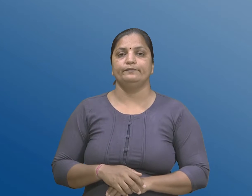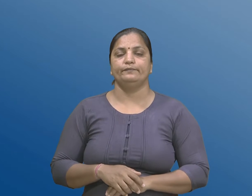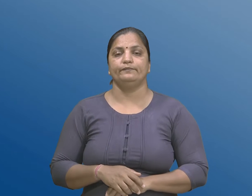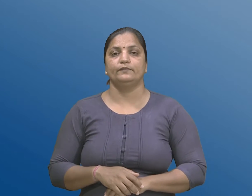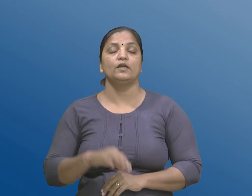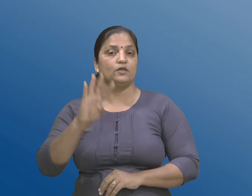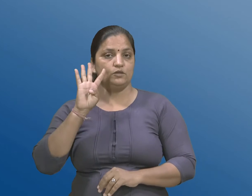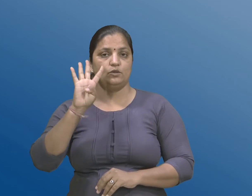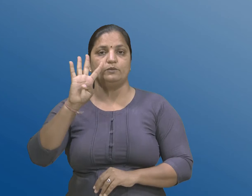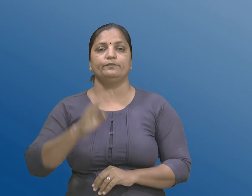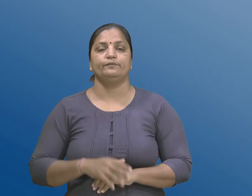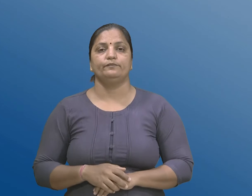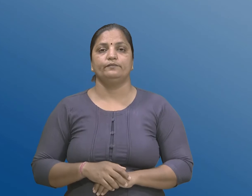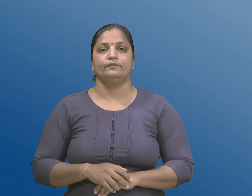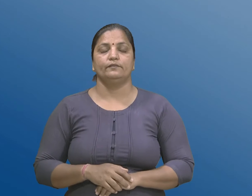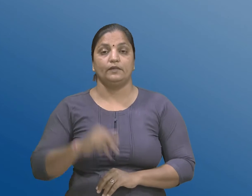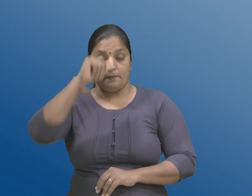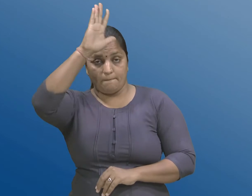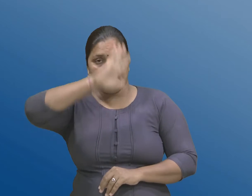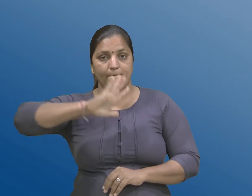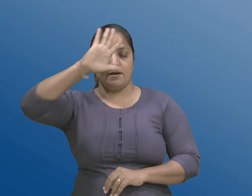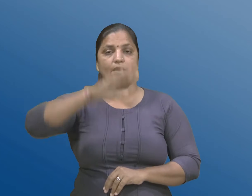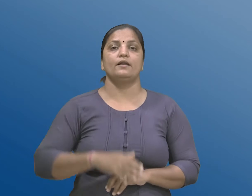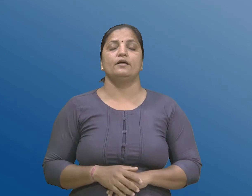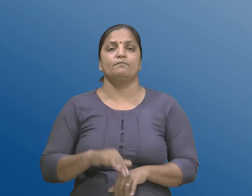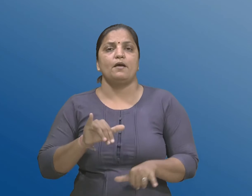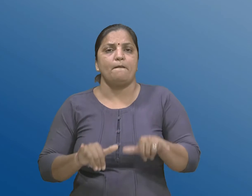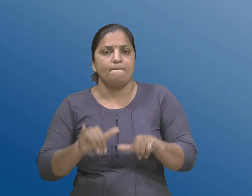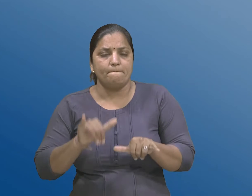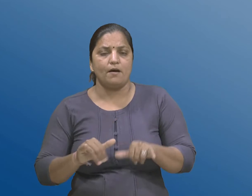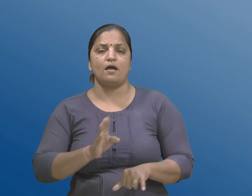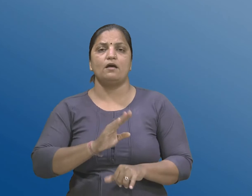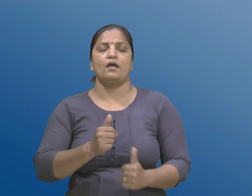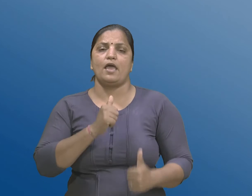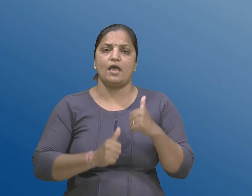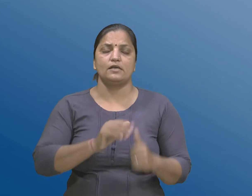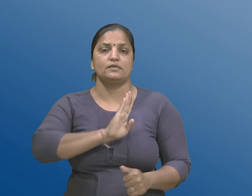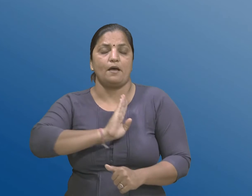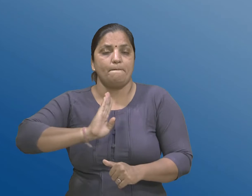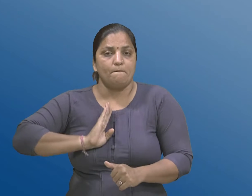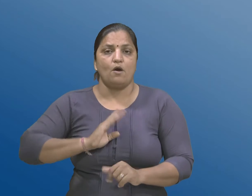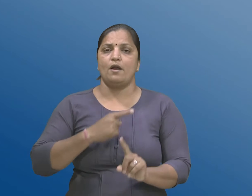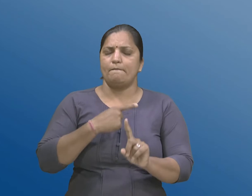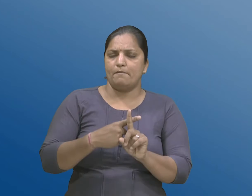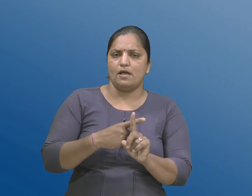चोथु भारतना नियंत्रक अने महालेखा परिक्षक के तेमना द्वारा आ